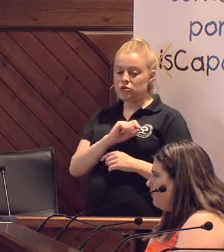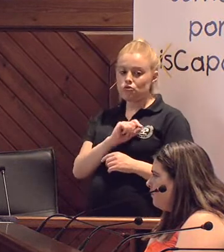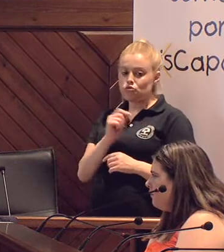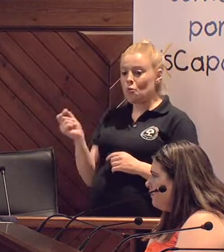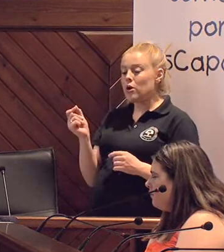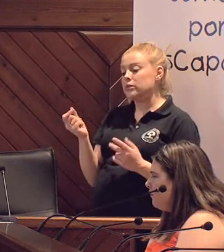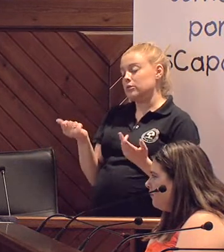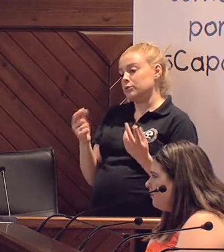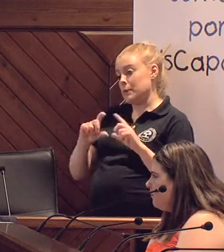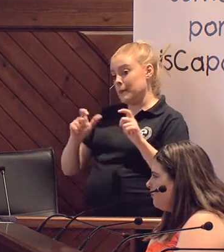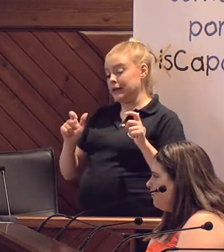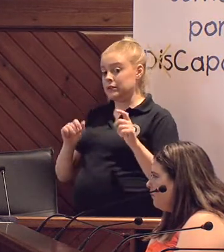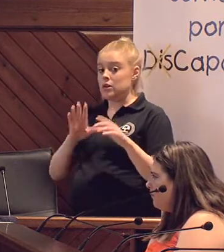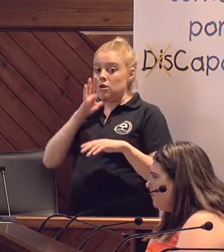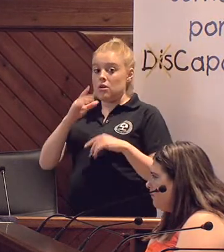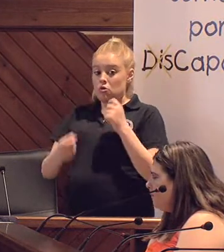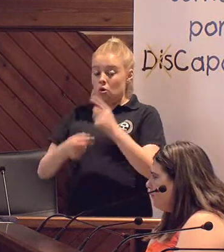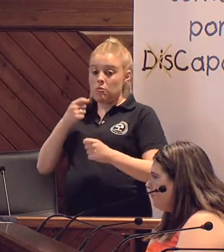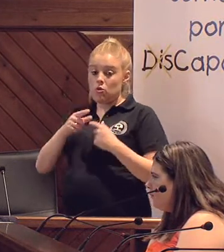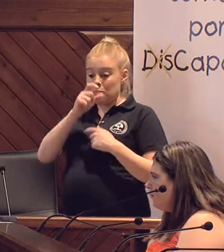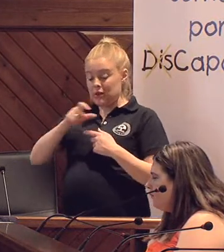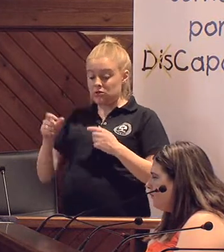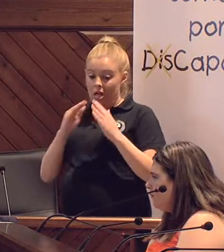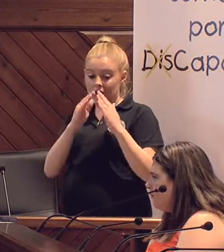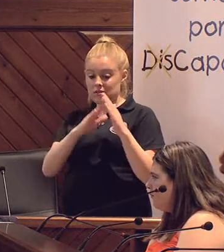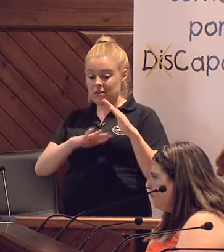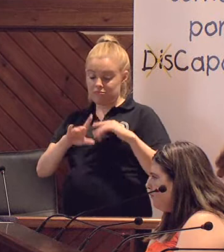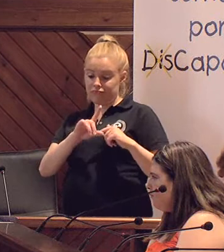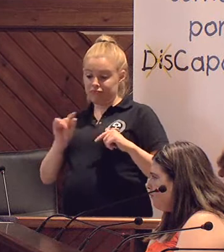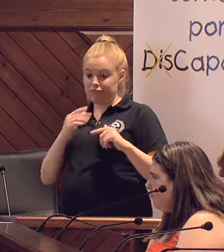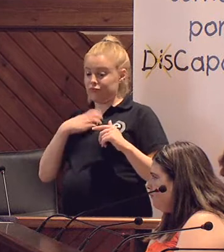ese sentido, porque cada vez son más las personas que no pueden moverse de casa.